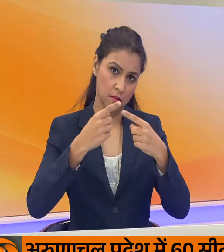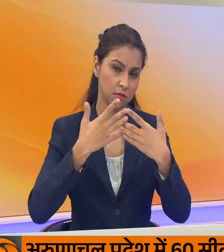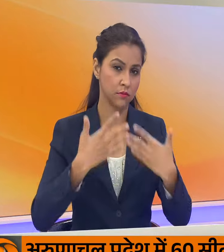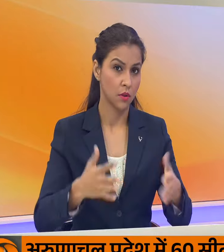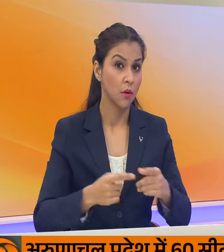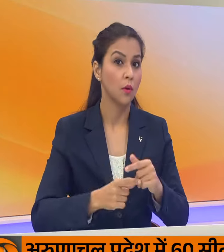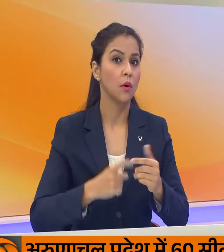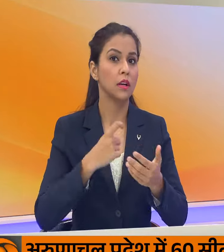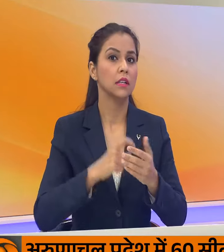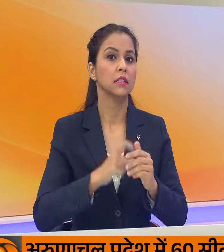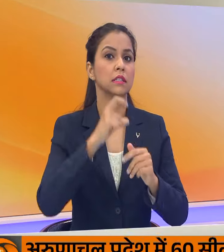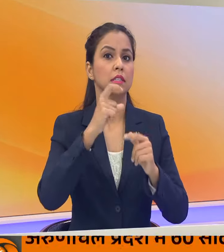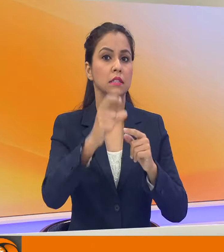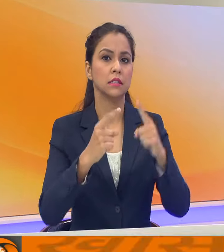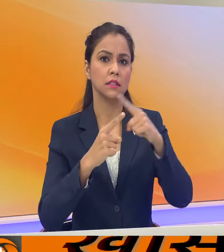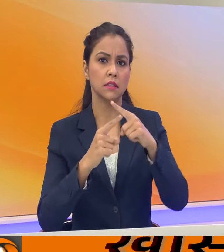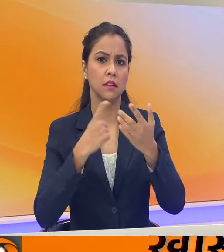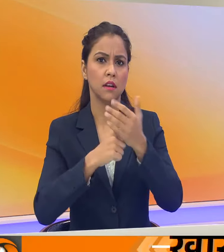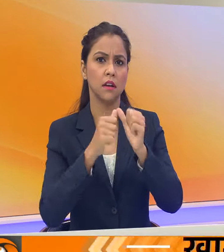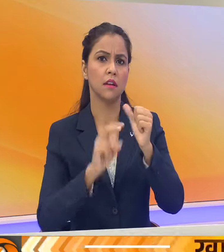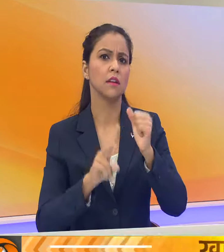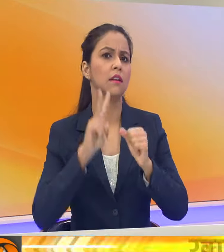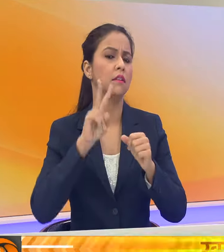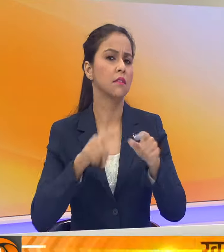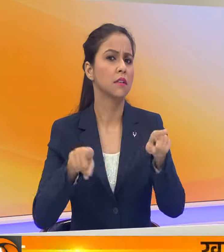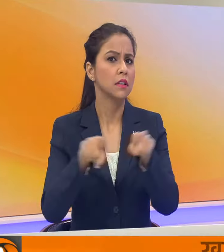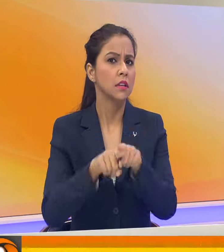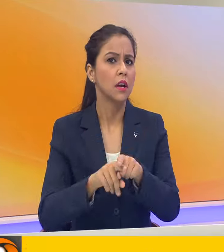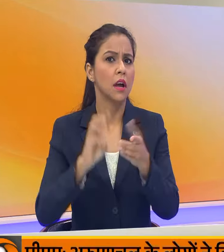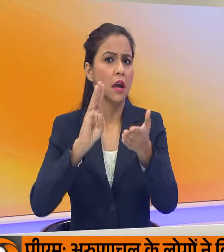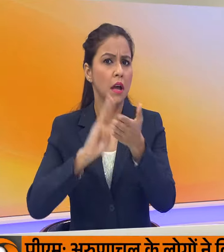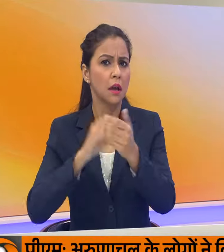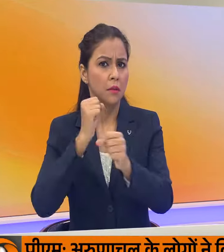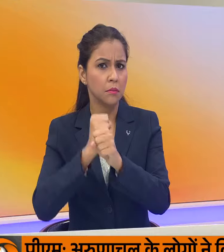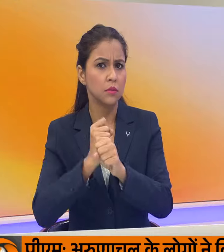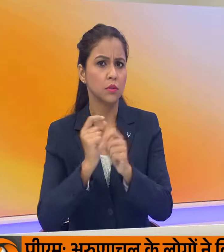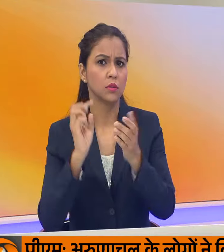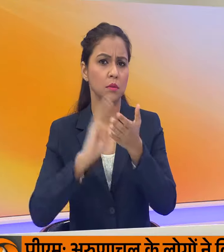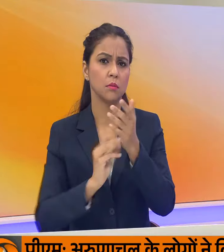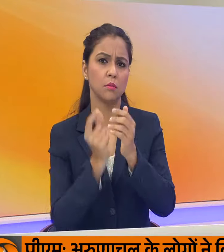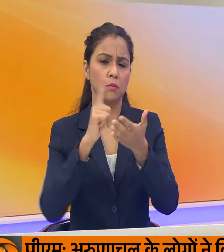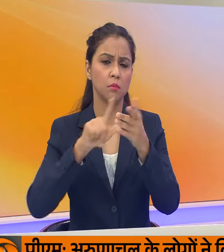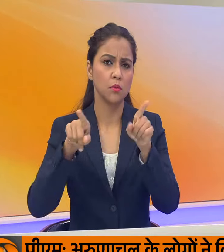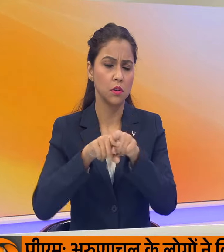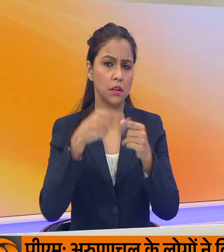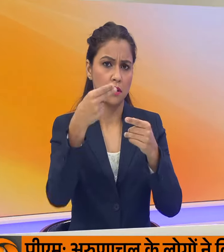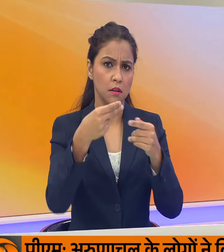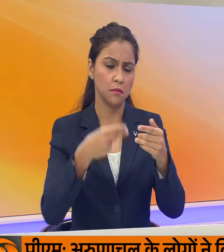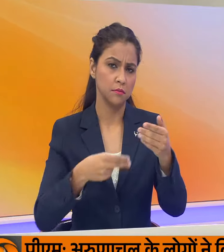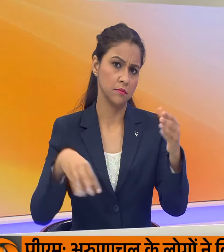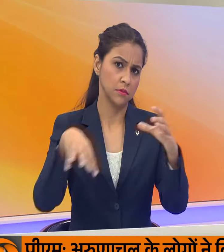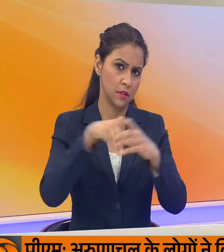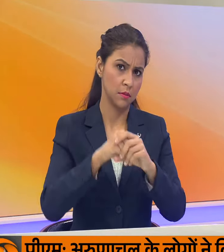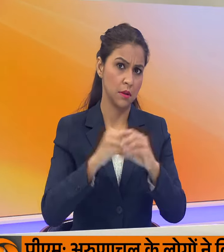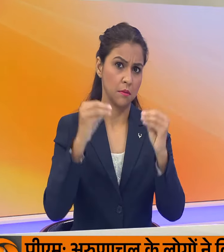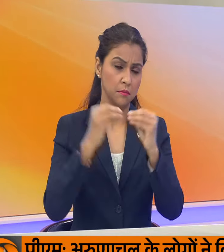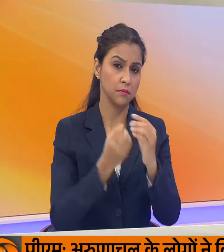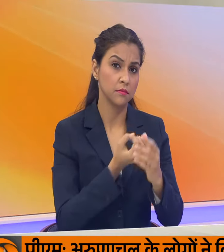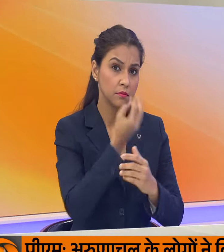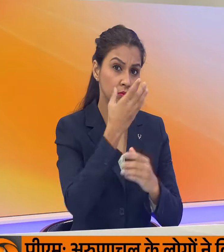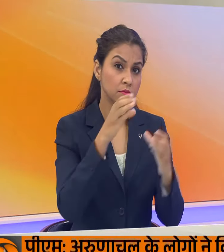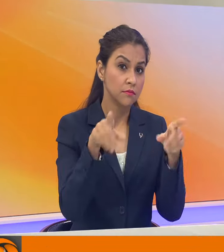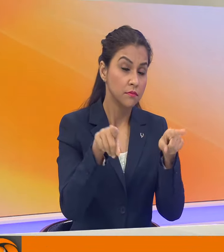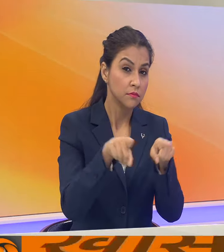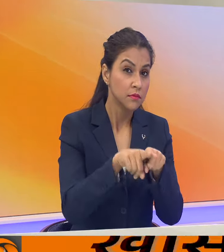इनमें सीटी रवी और रवीकुमार और मजी मुले का नाम शामिल है भारती जनता पार्टी की केंद्रिय चुनाओं